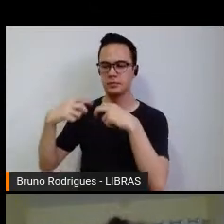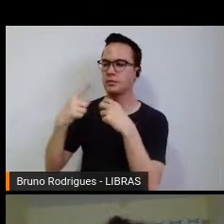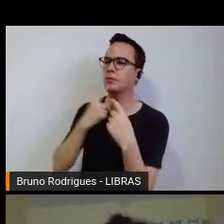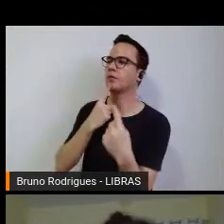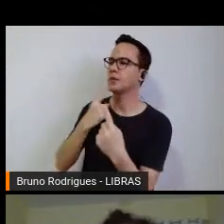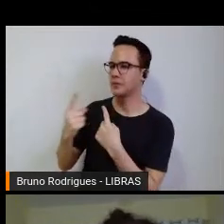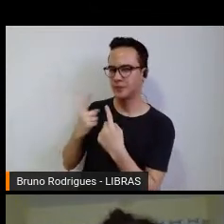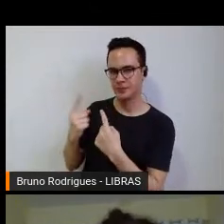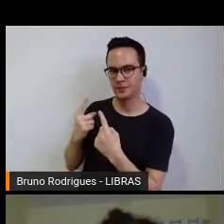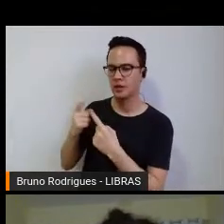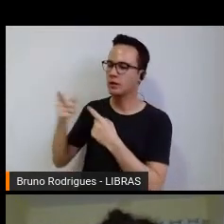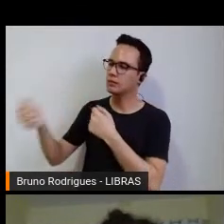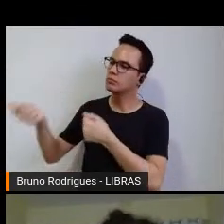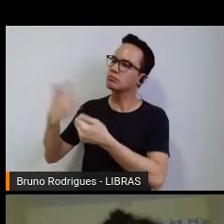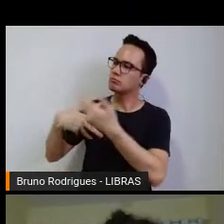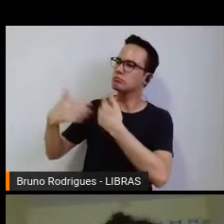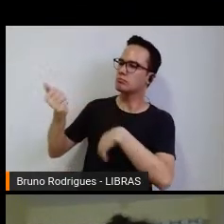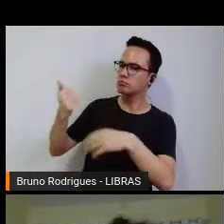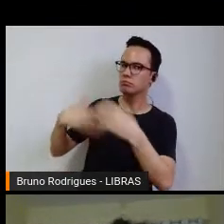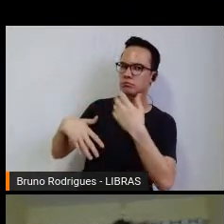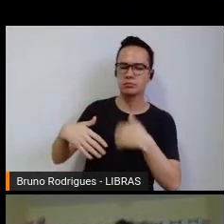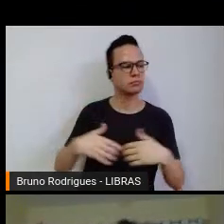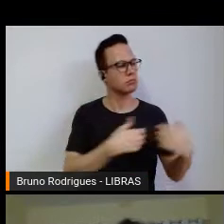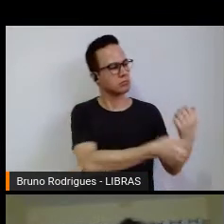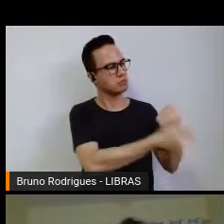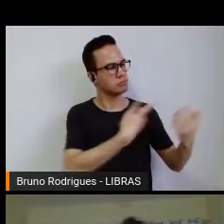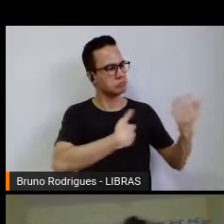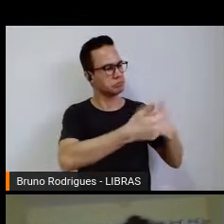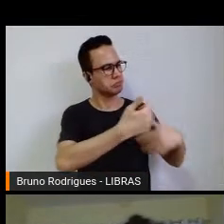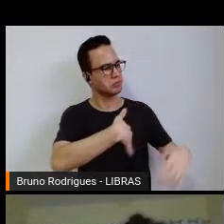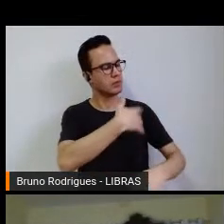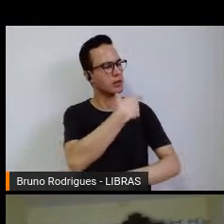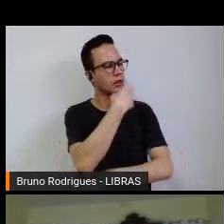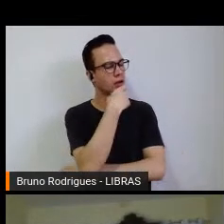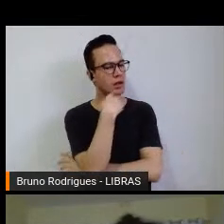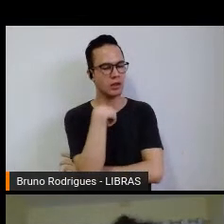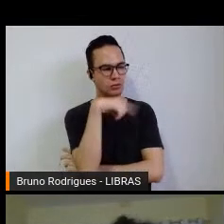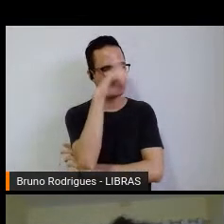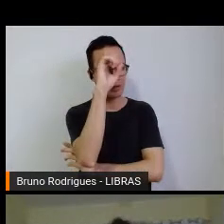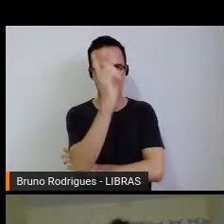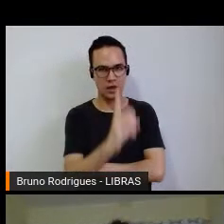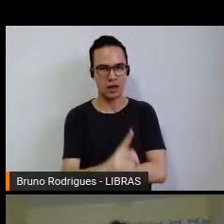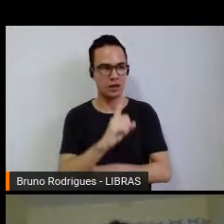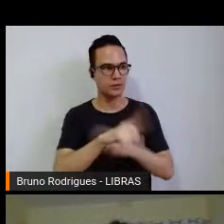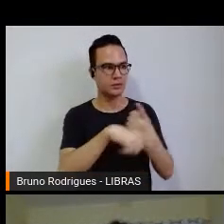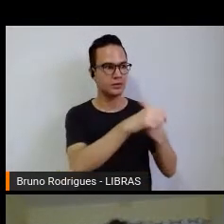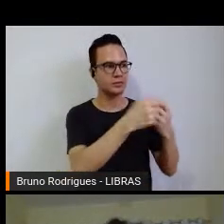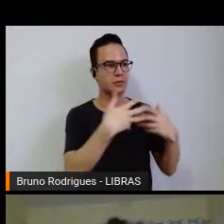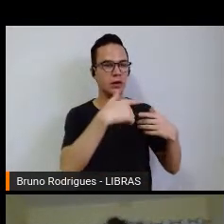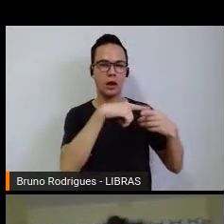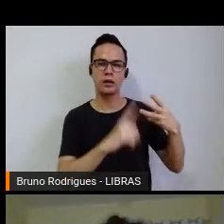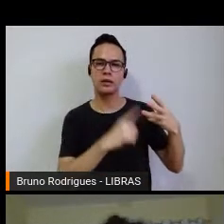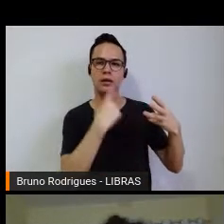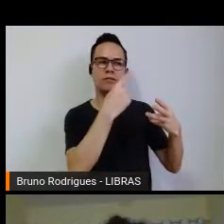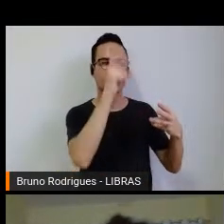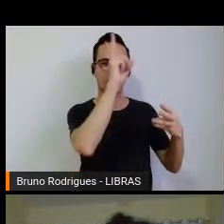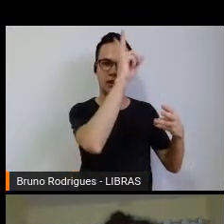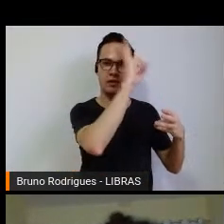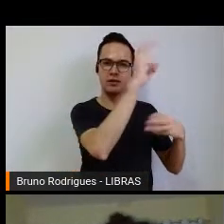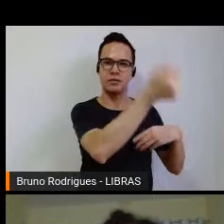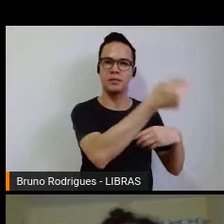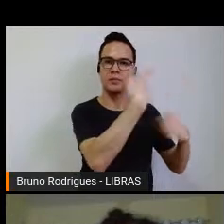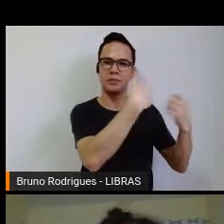começaram a me contar história, eu vim sem pista nenhuma, de repente eu tinha três pessoas me contando histórias